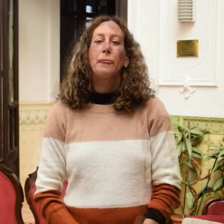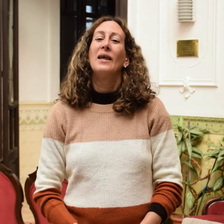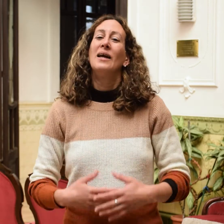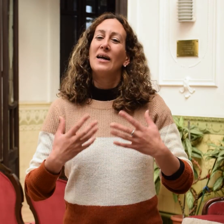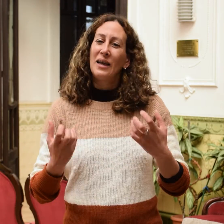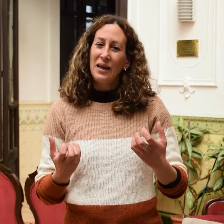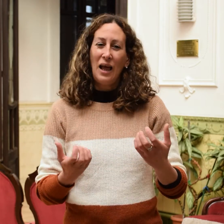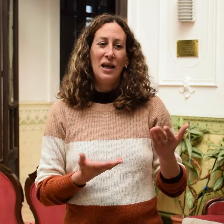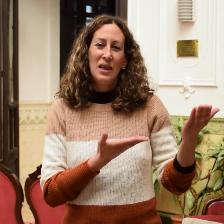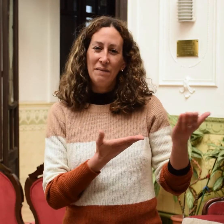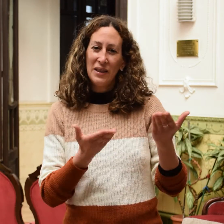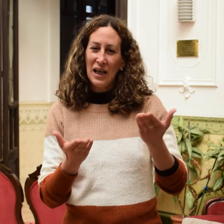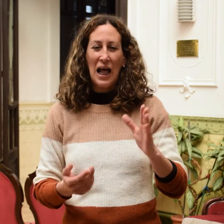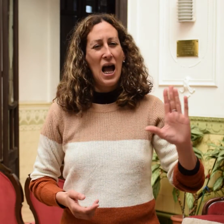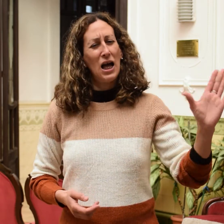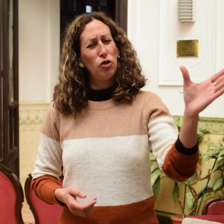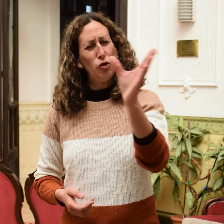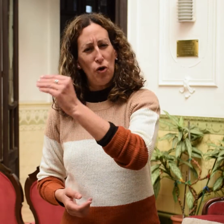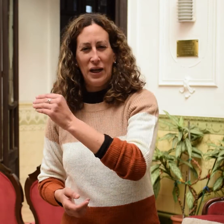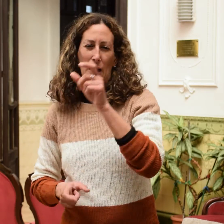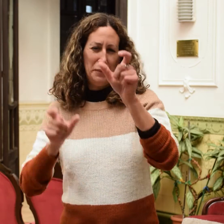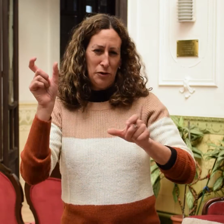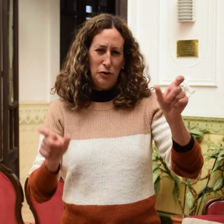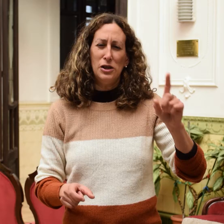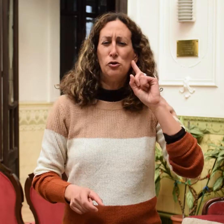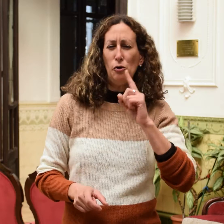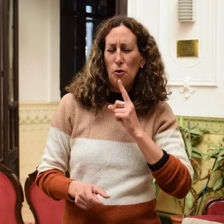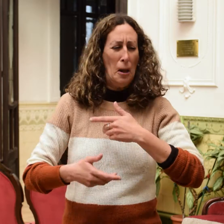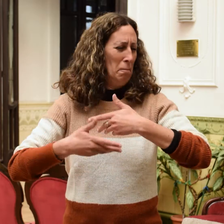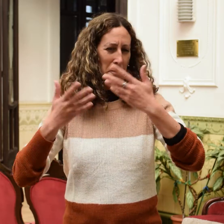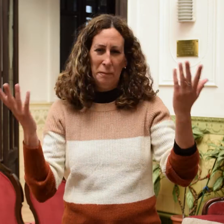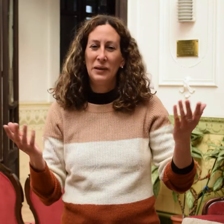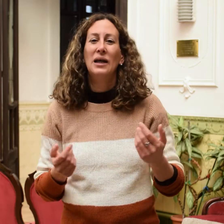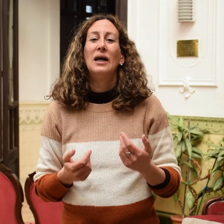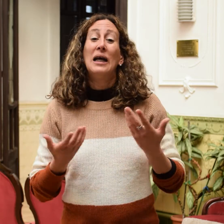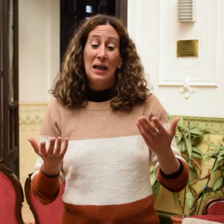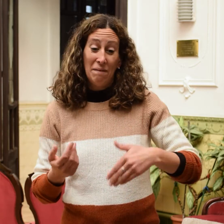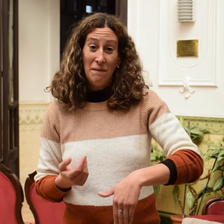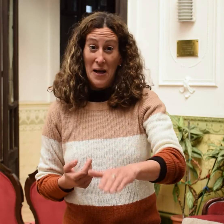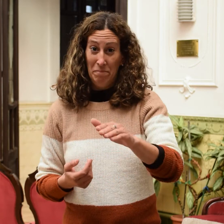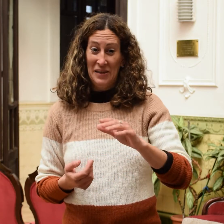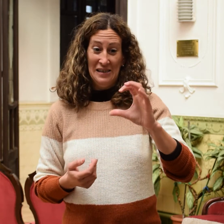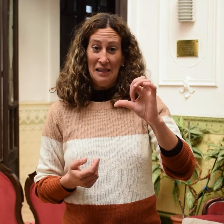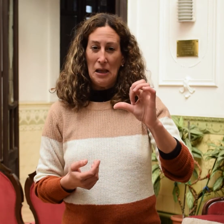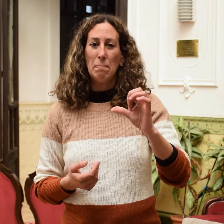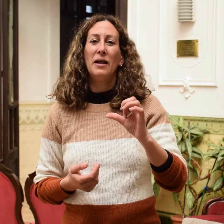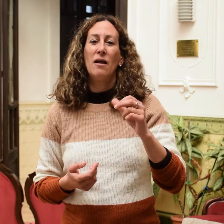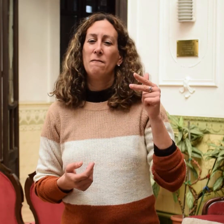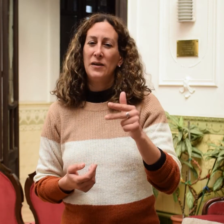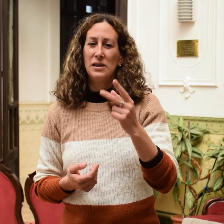Quiero invitarlos a todos, sordos y oyentes, a un encuentro que se realizará el próximo 20 y